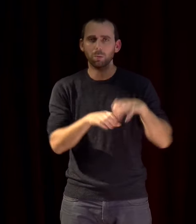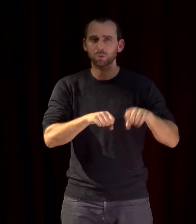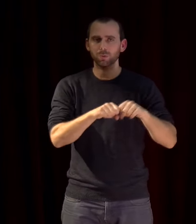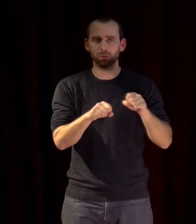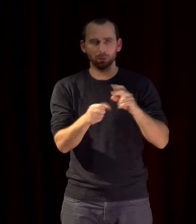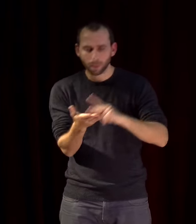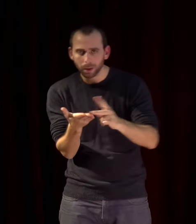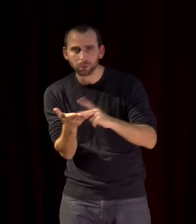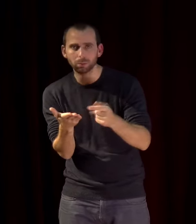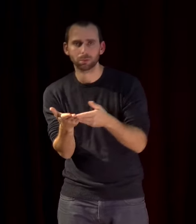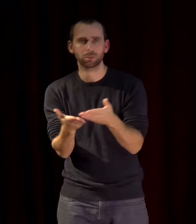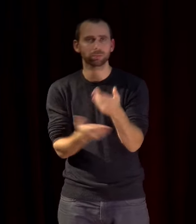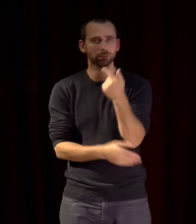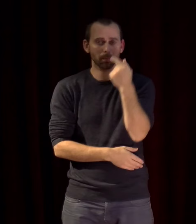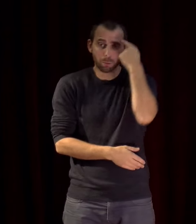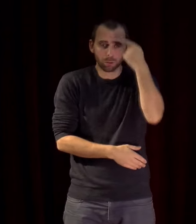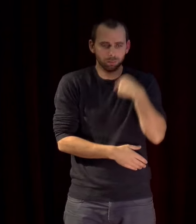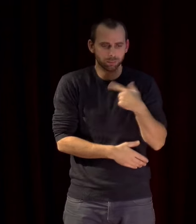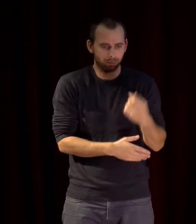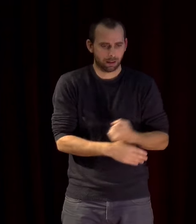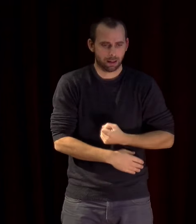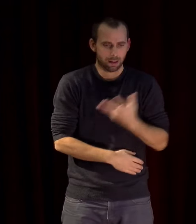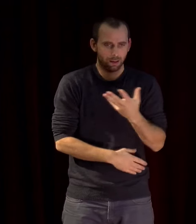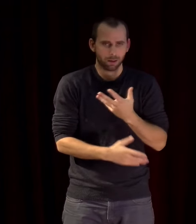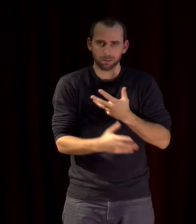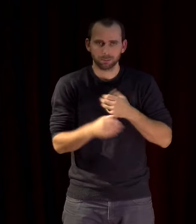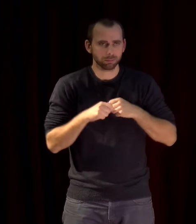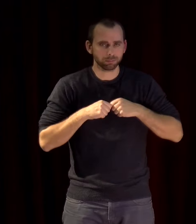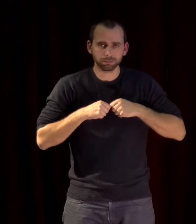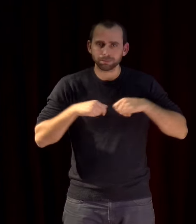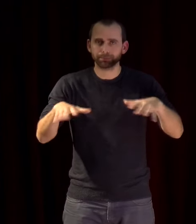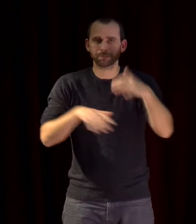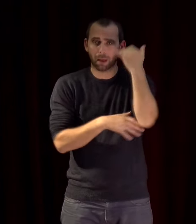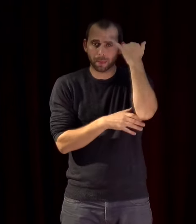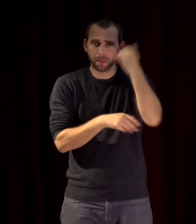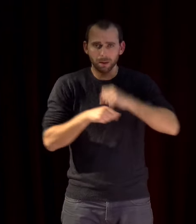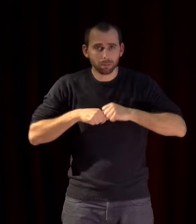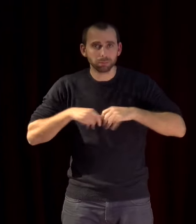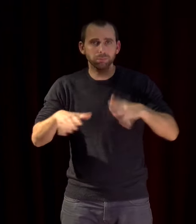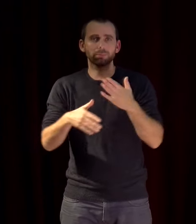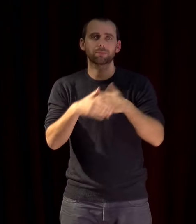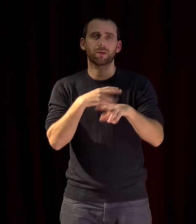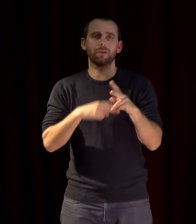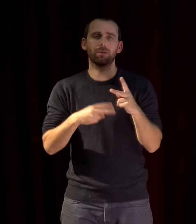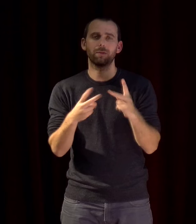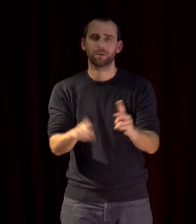de contribuer à la circulation des arts et des idées dans les villes